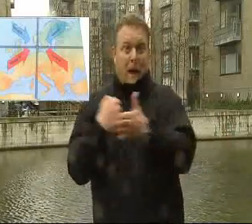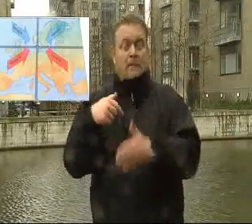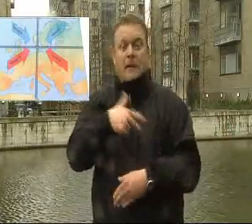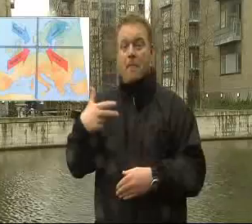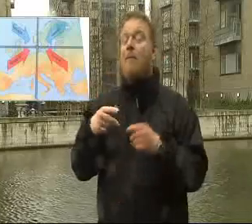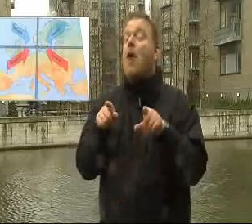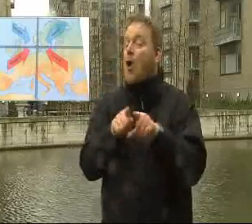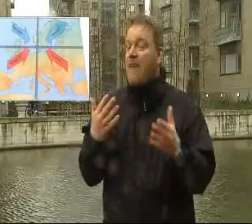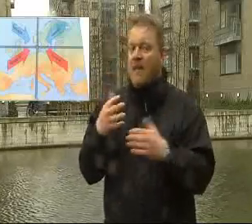med koldt og solrigt vejr.